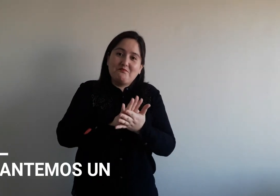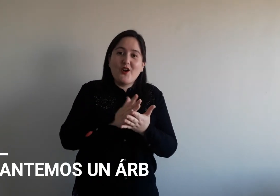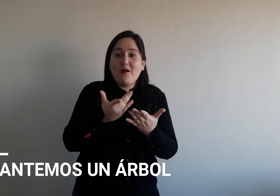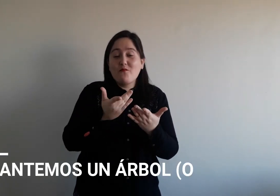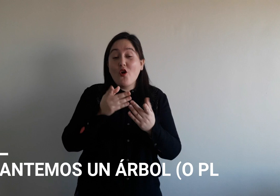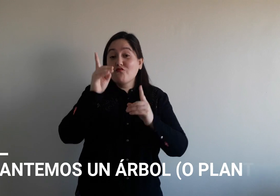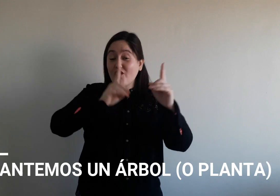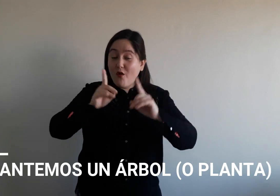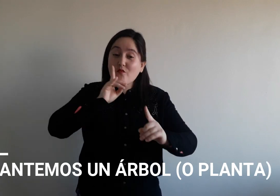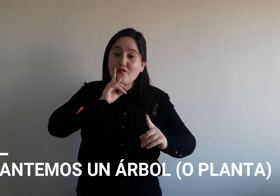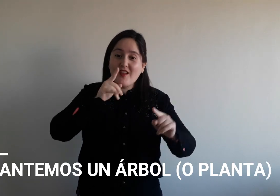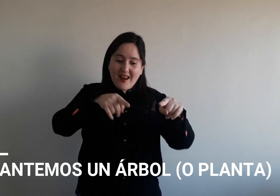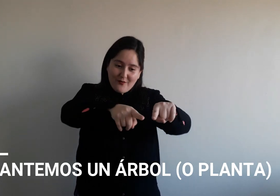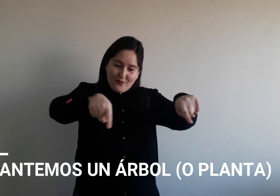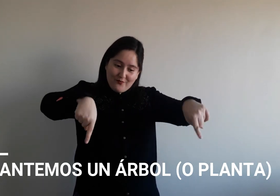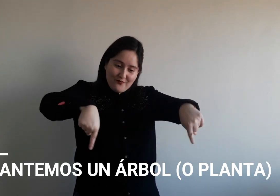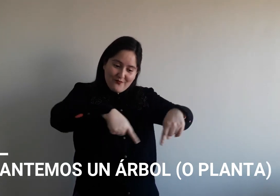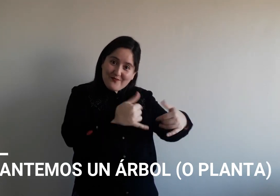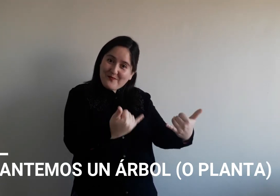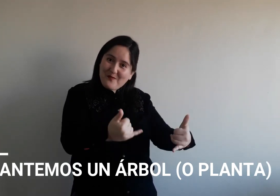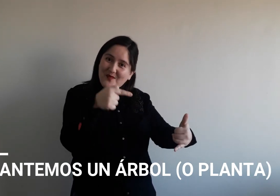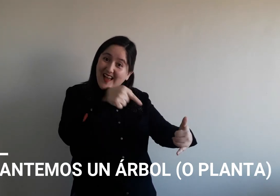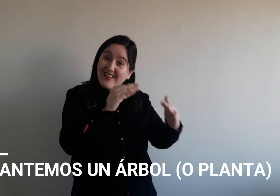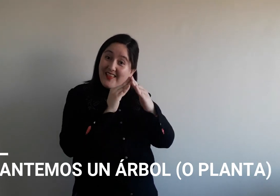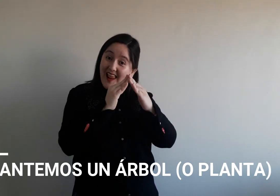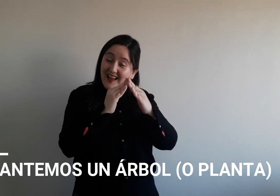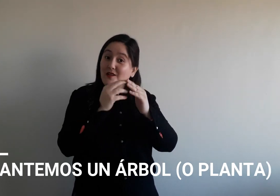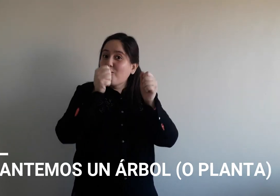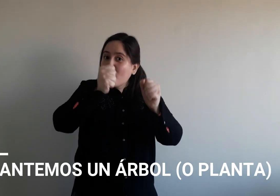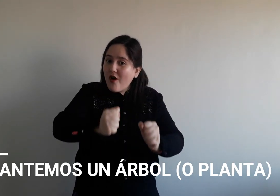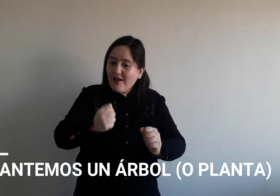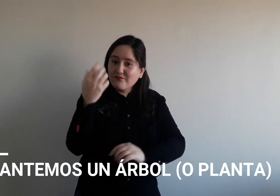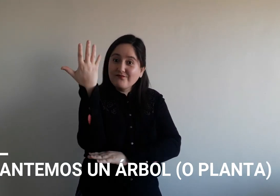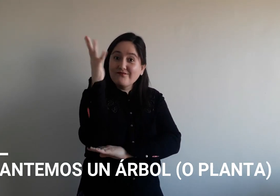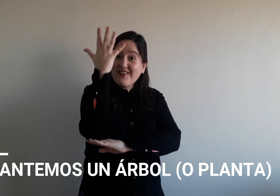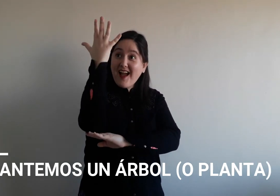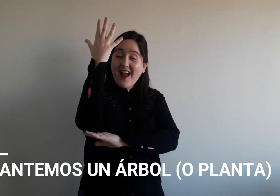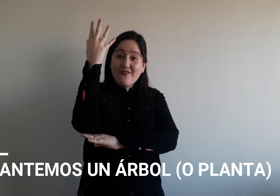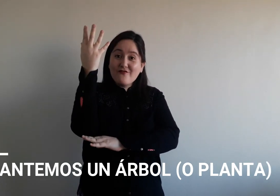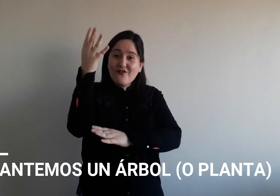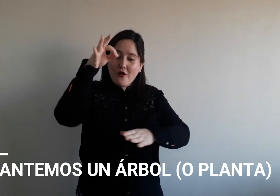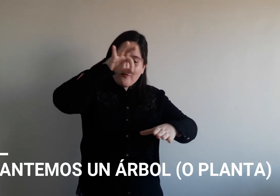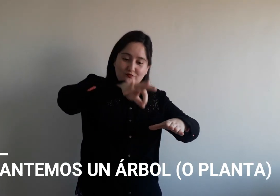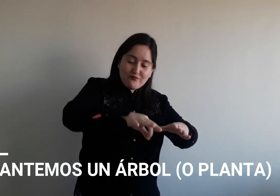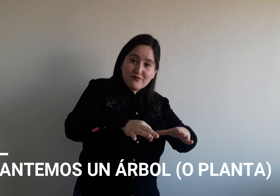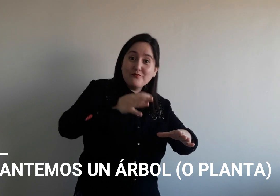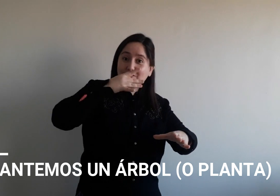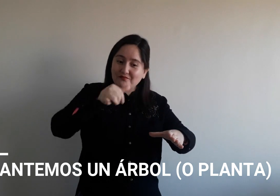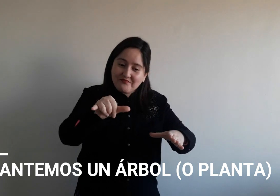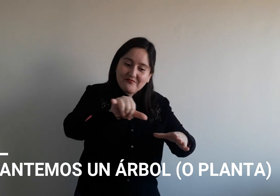Además, si alguno tiene pati en su casa, puede también plantar un árbol.